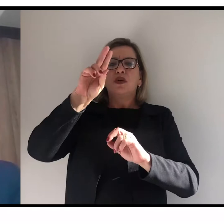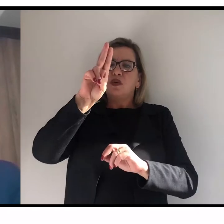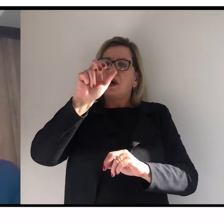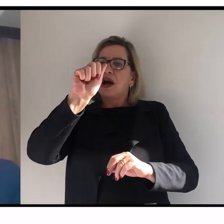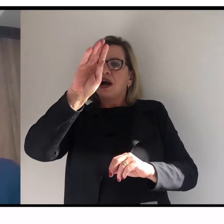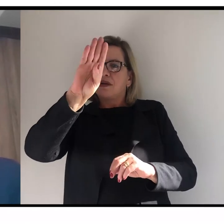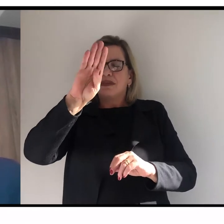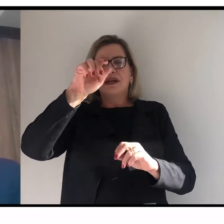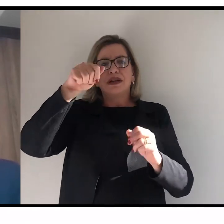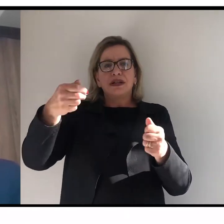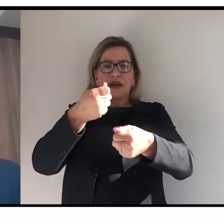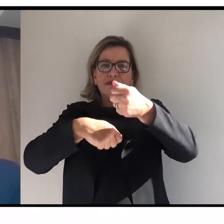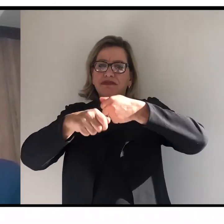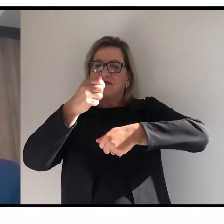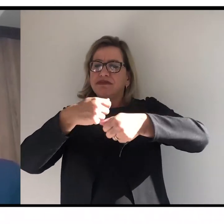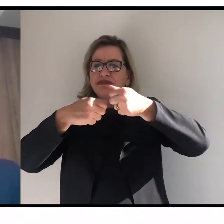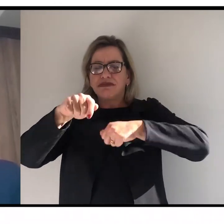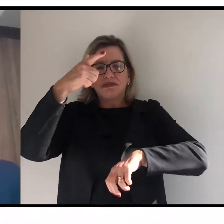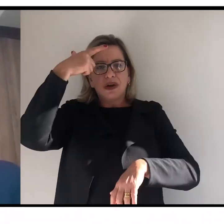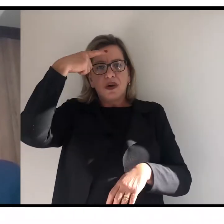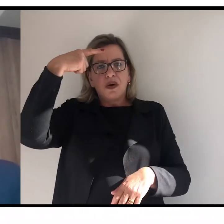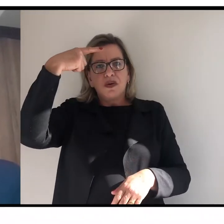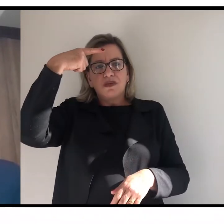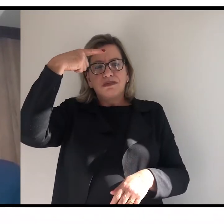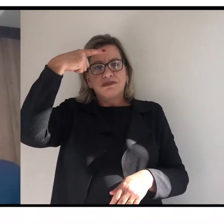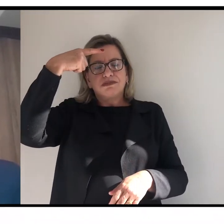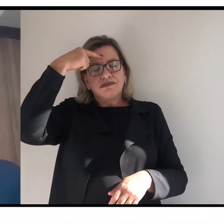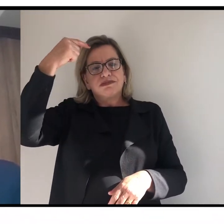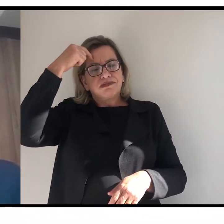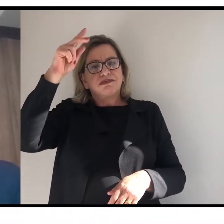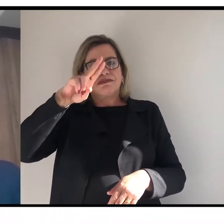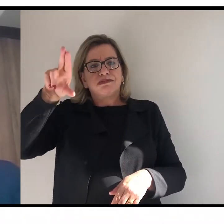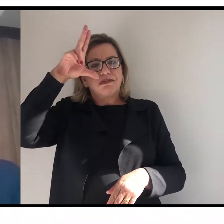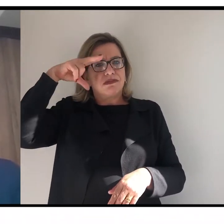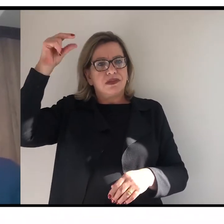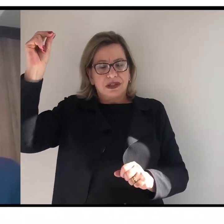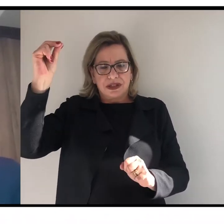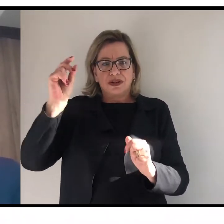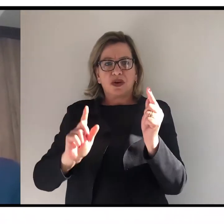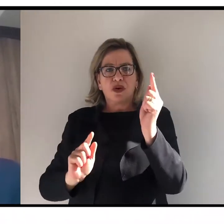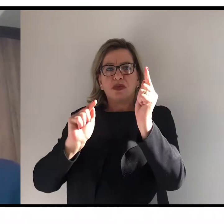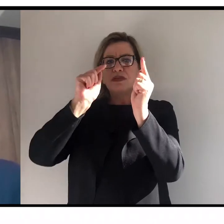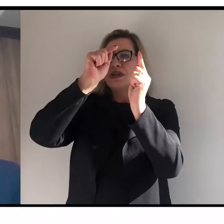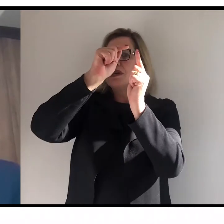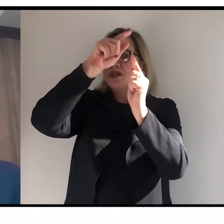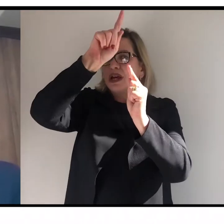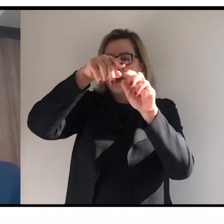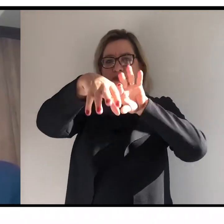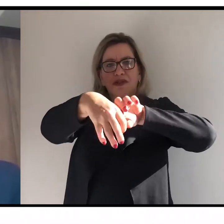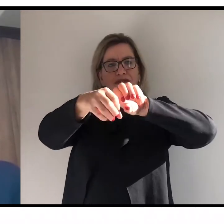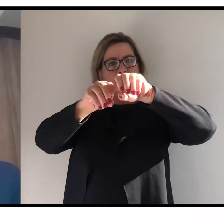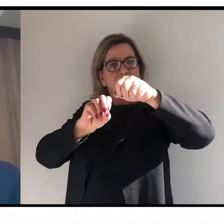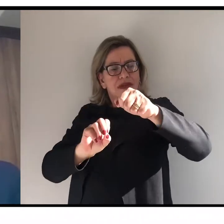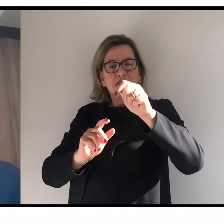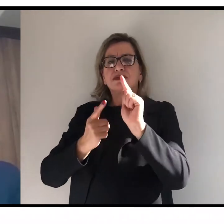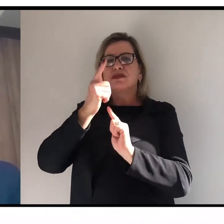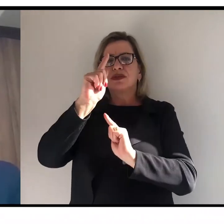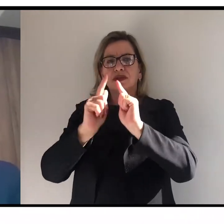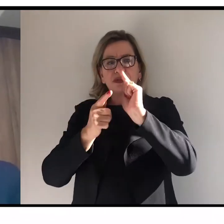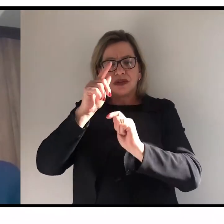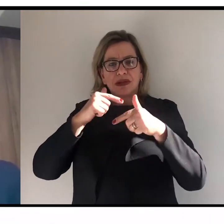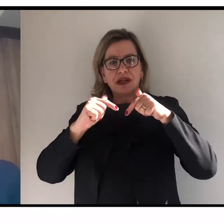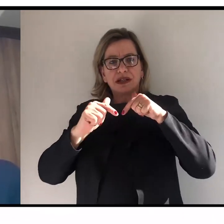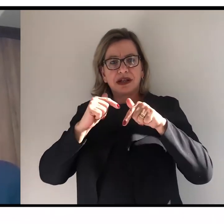Departamento de Administração da Unicentro. O objetivo do PENAP, como um todo, é formar gestores para atuar em instituições